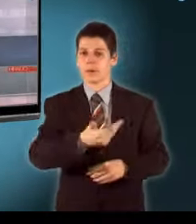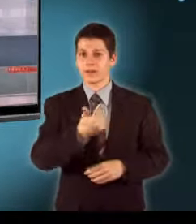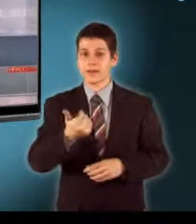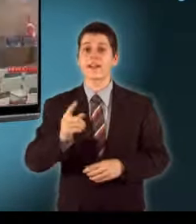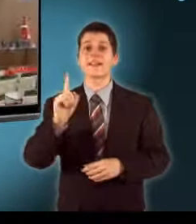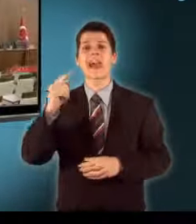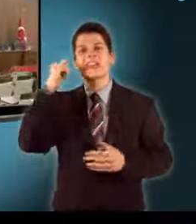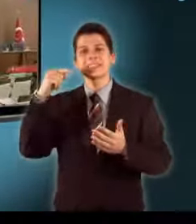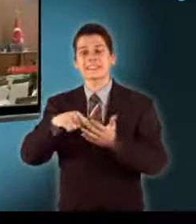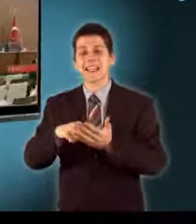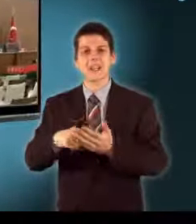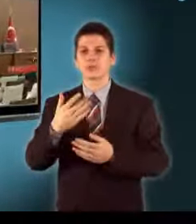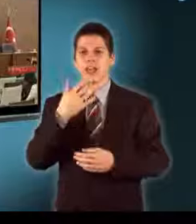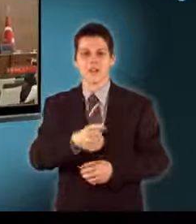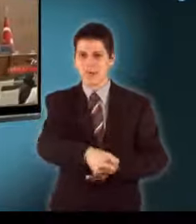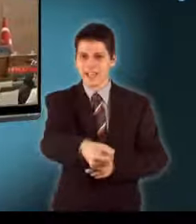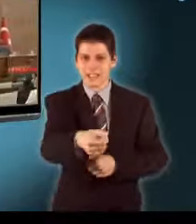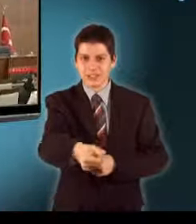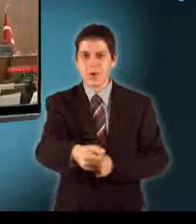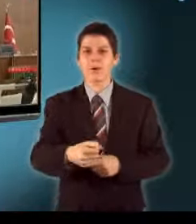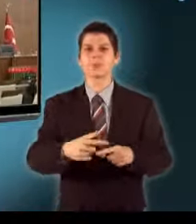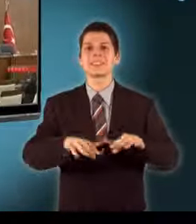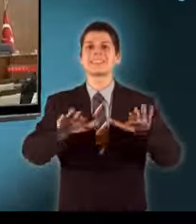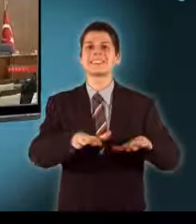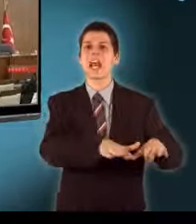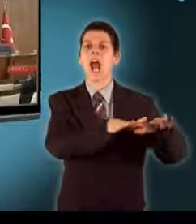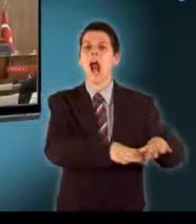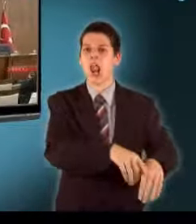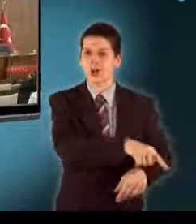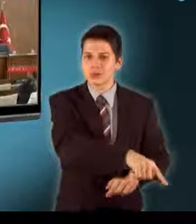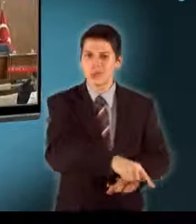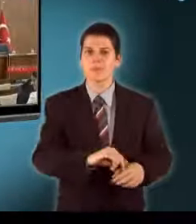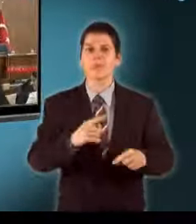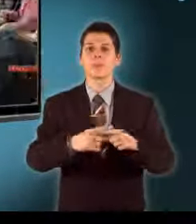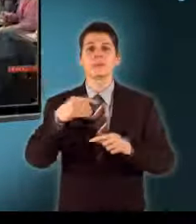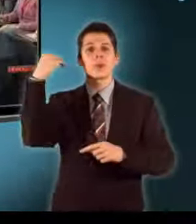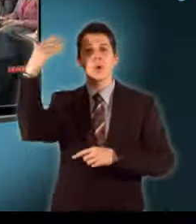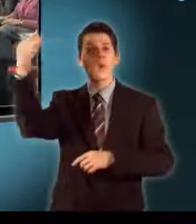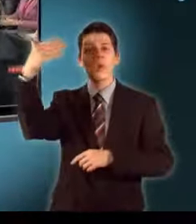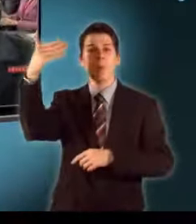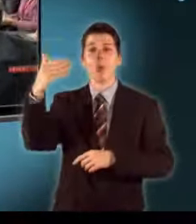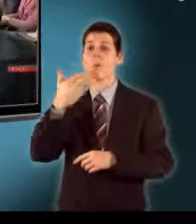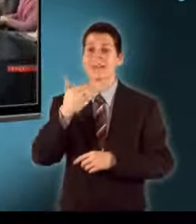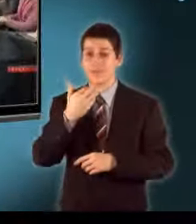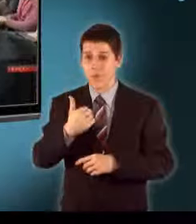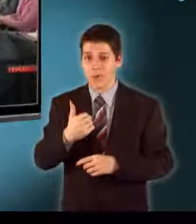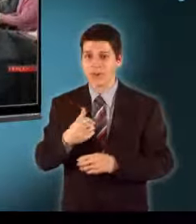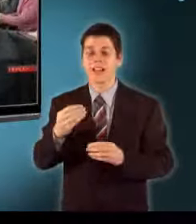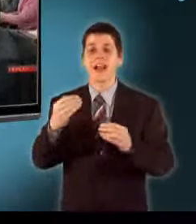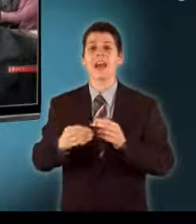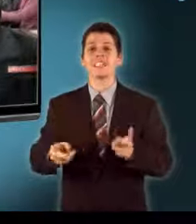nagykövetet De szándékosan nem fogott vele kezet A sajátjánál alacsonyabb székre ültette És nem is volt török lobogó a teremben